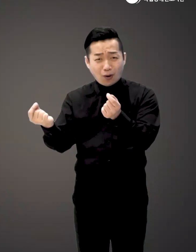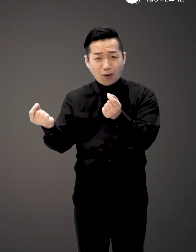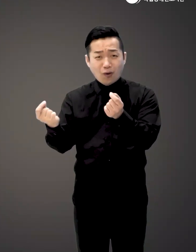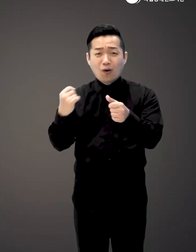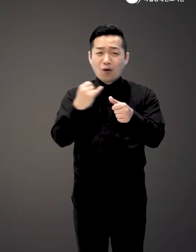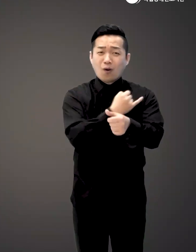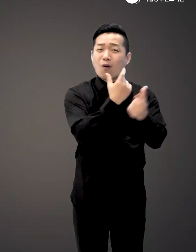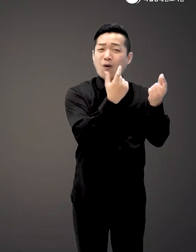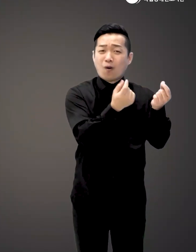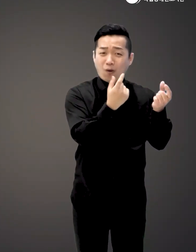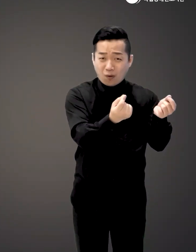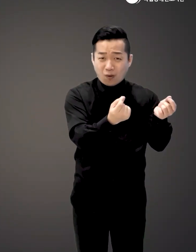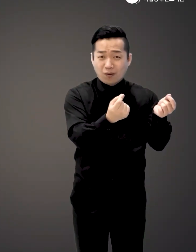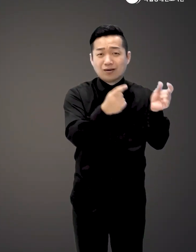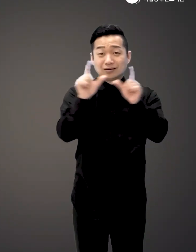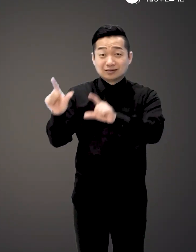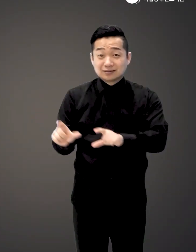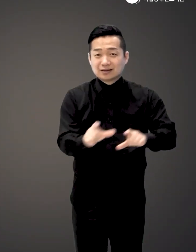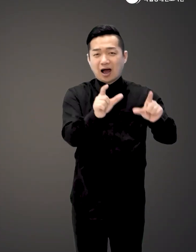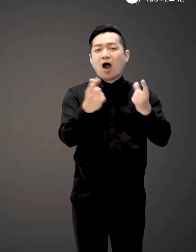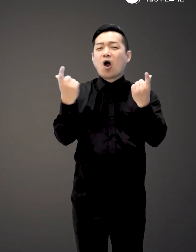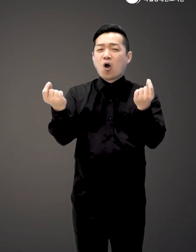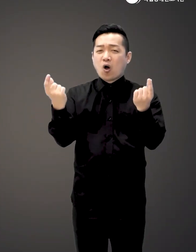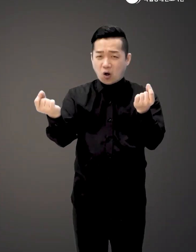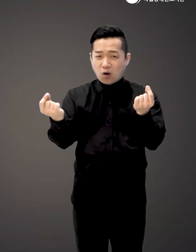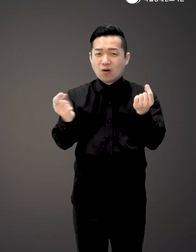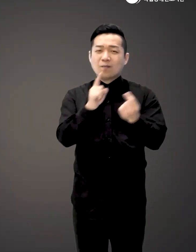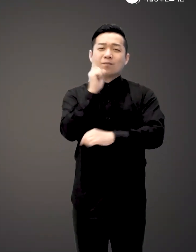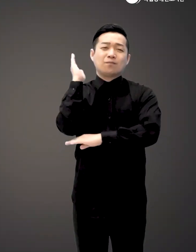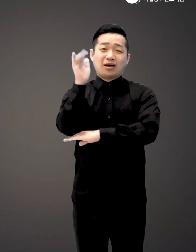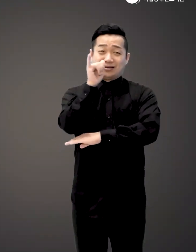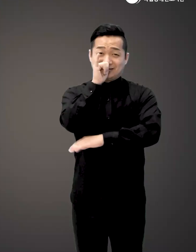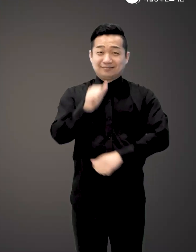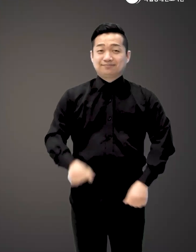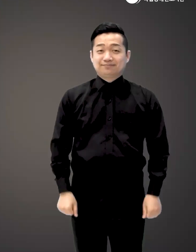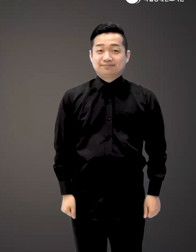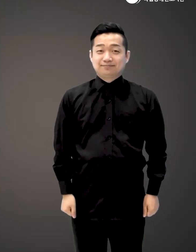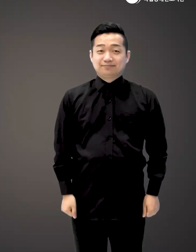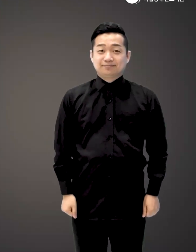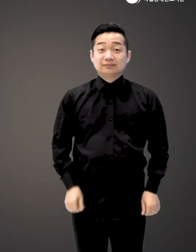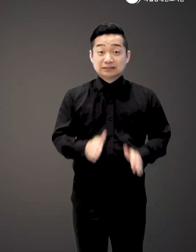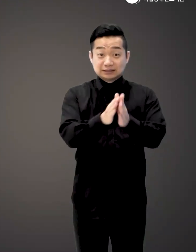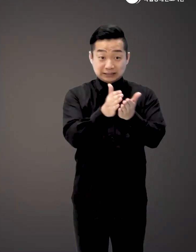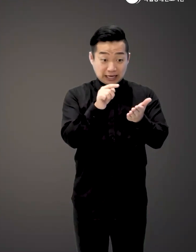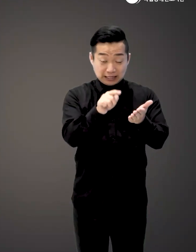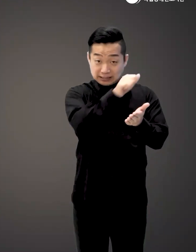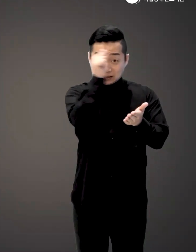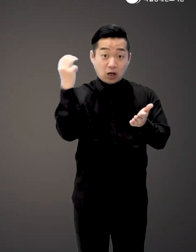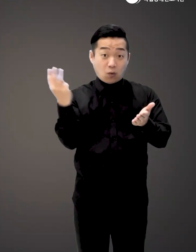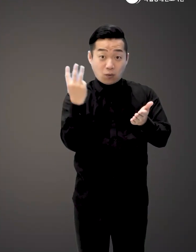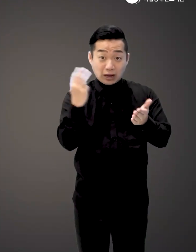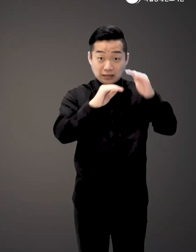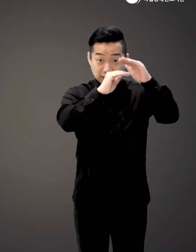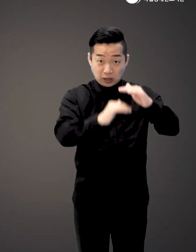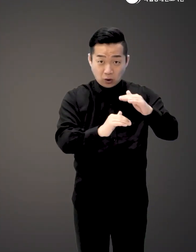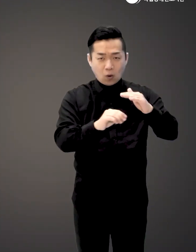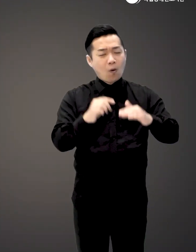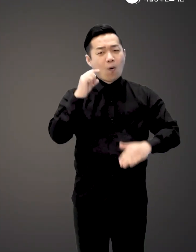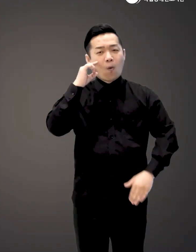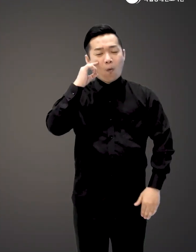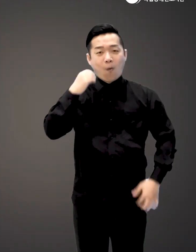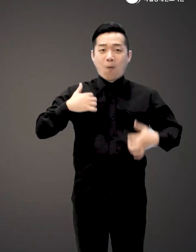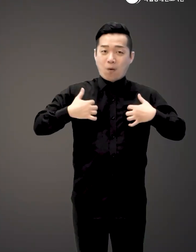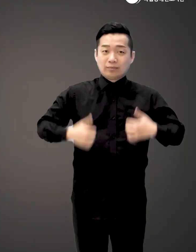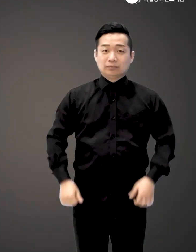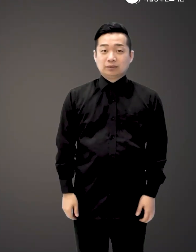연인에 비유하기도 또 삶에 빗대기도 하죠 책 인생 와인의 챕터는 참